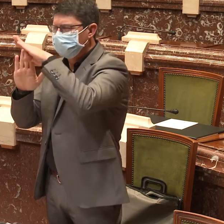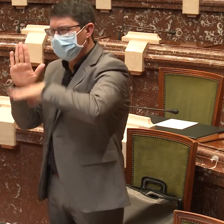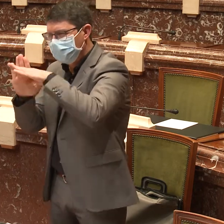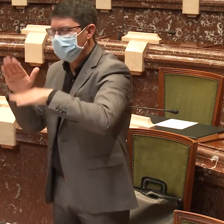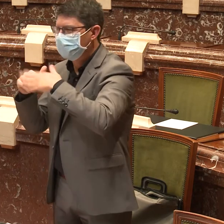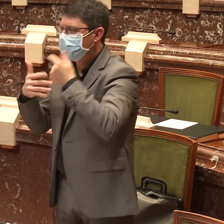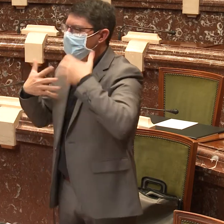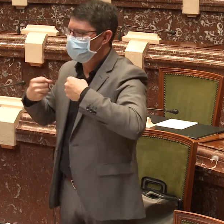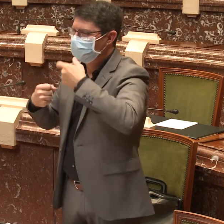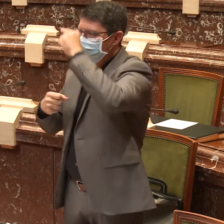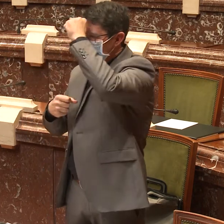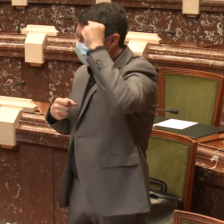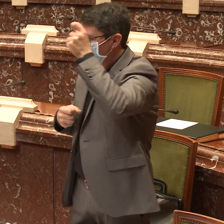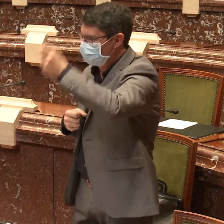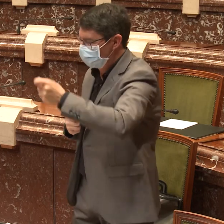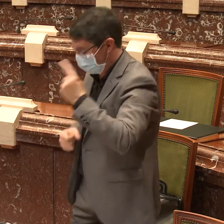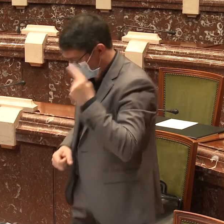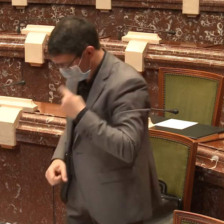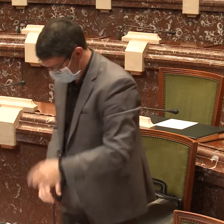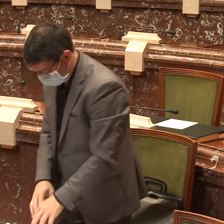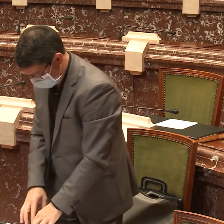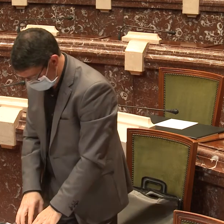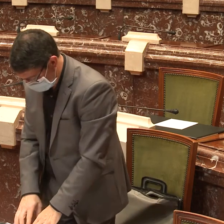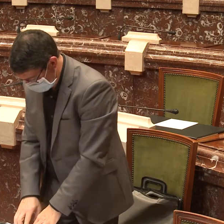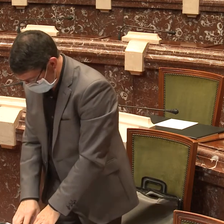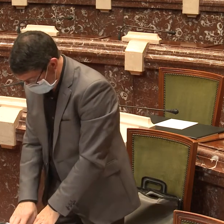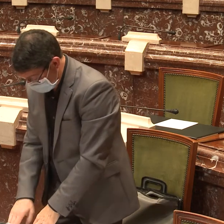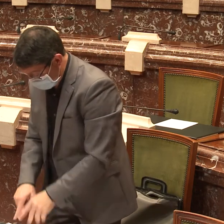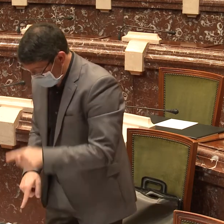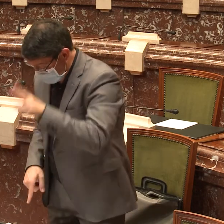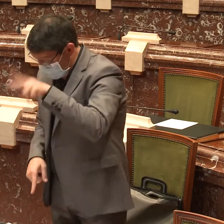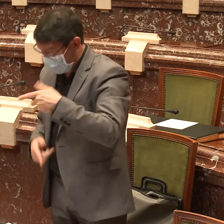Necesitamos un plan integral para salud mental para las personas sordas.